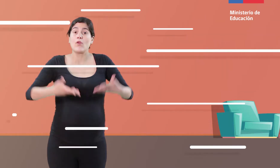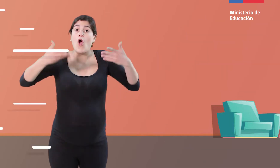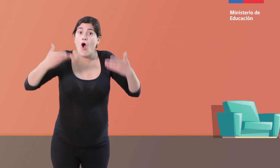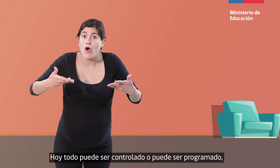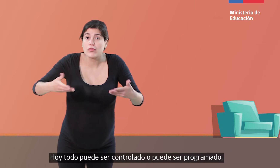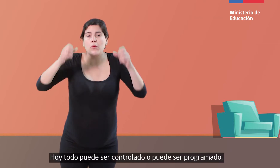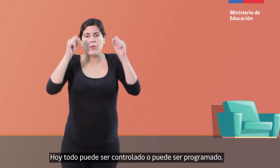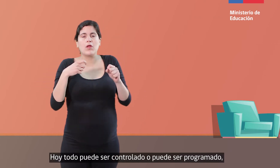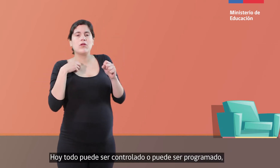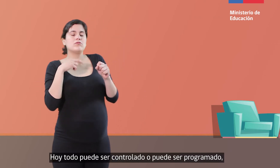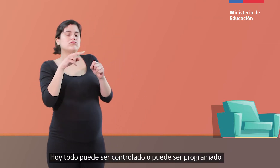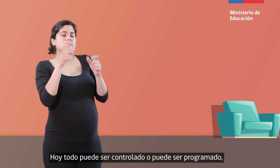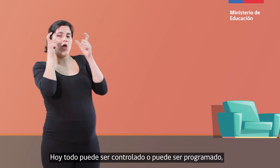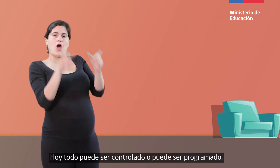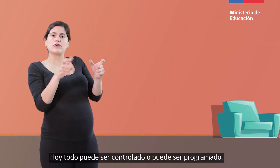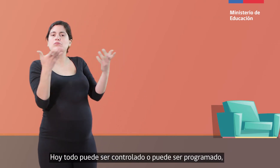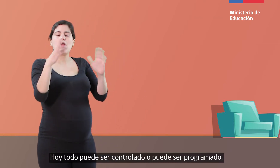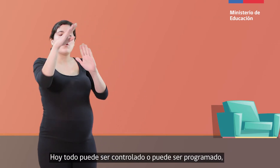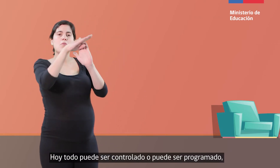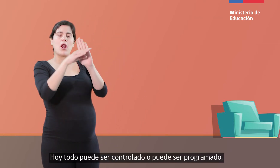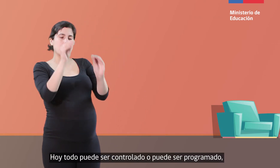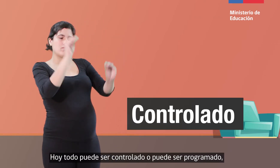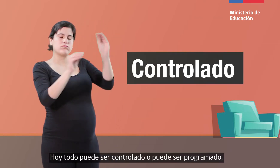Hoy todo puede ser controlado o puede ser programado.